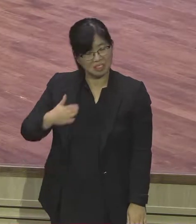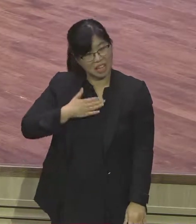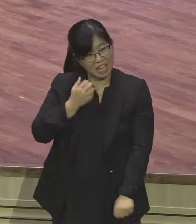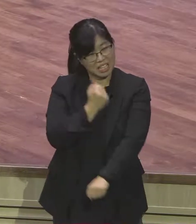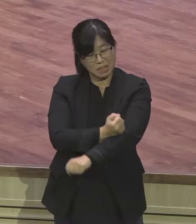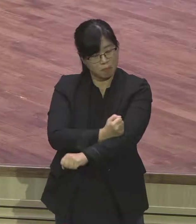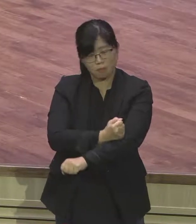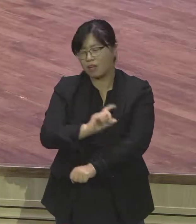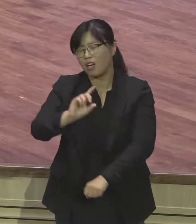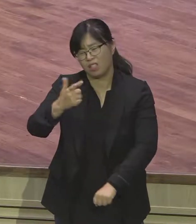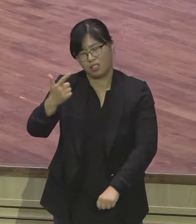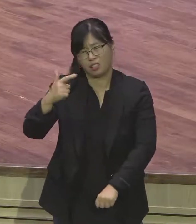정말 놀라운 일이